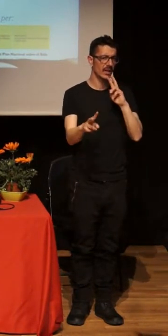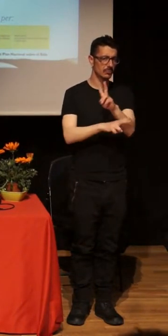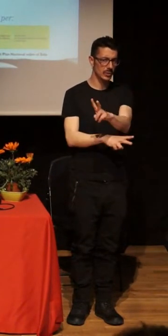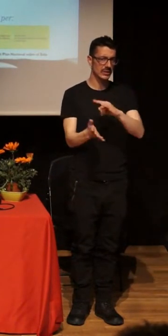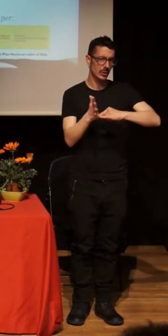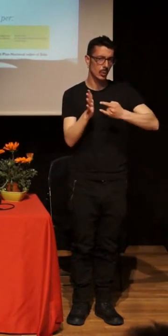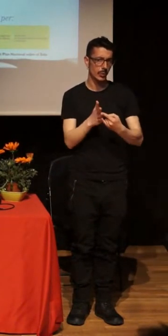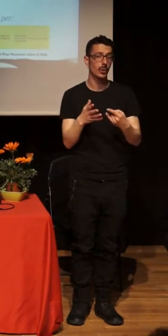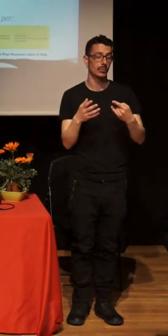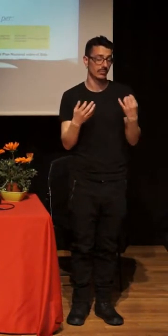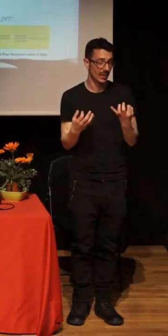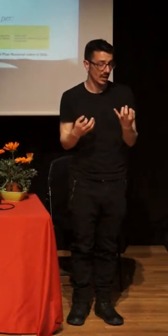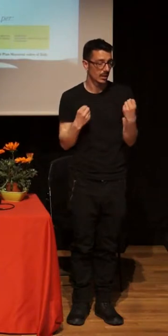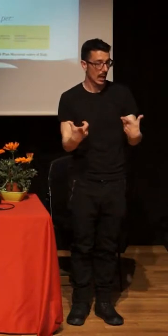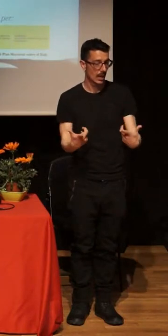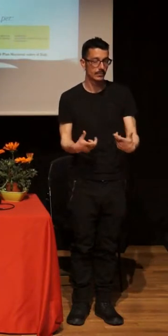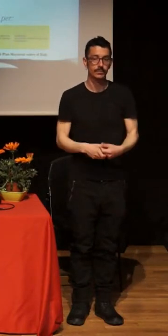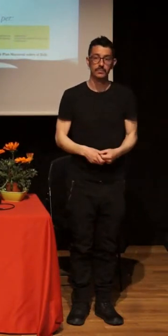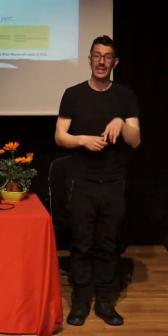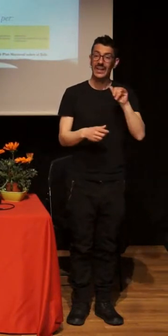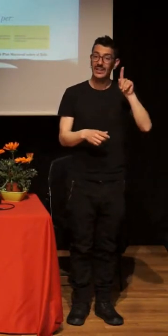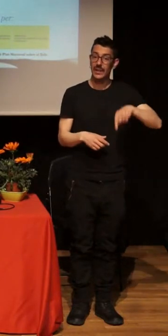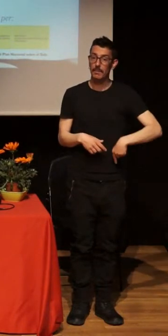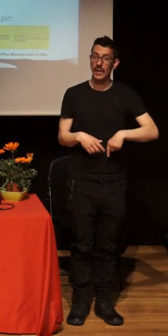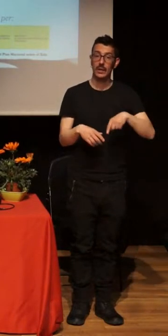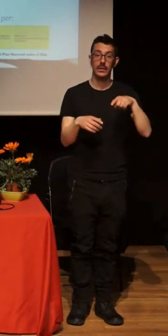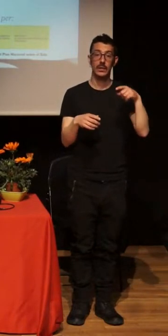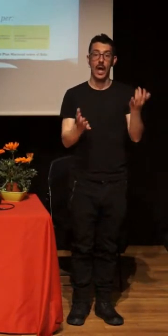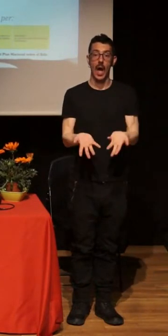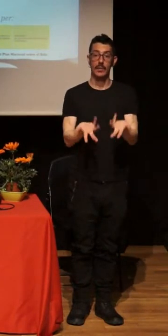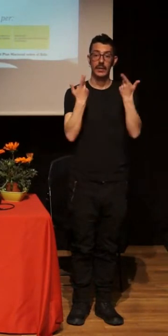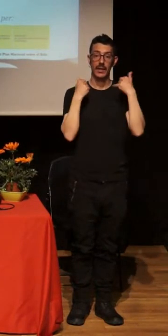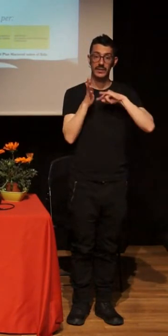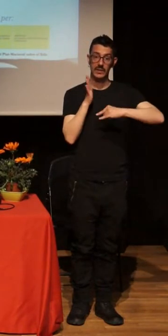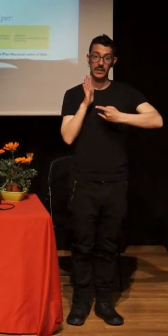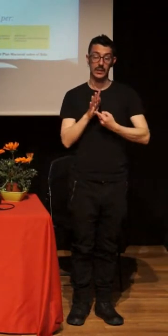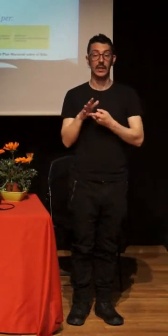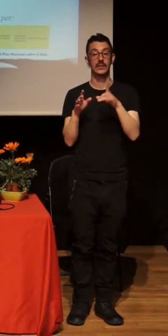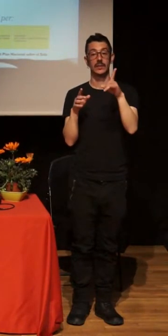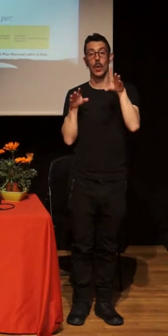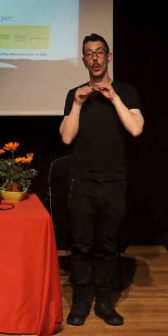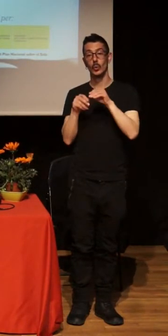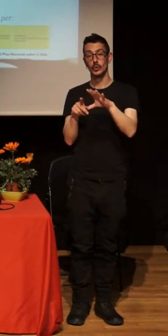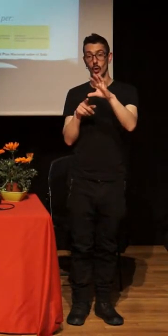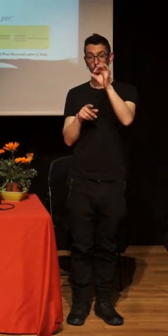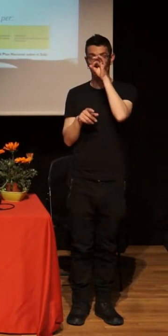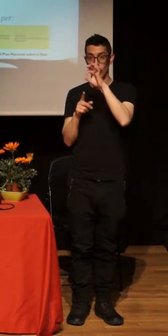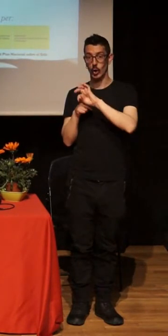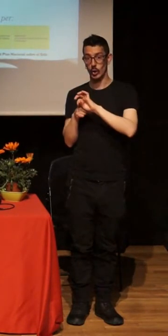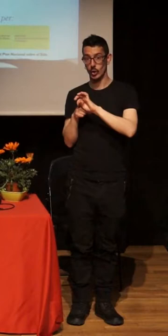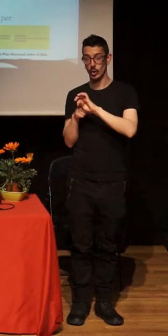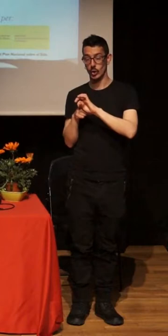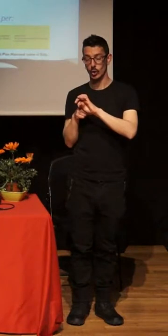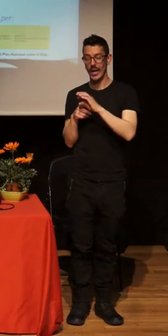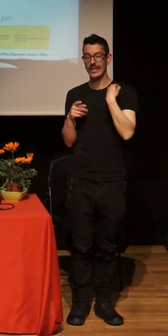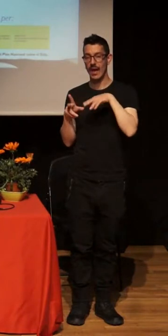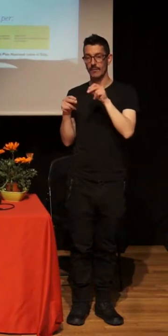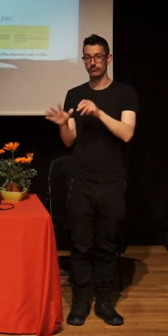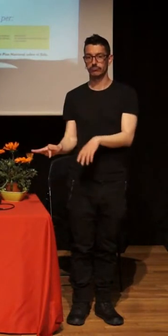Y del trabajo de las habilidades técnicas en el uso del condón para PN, pasamos a, y aparece aquí, las habilidades sociales. Todo el proceso de negociación,